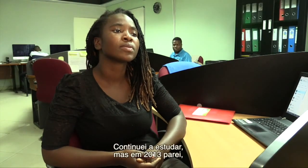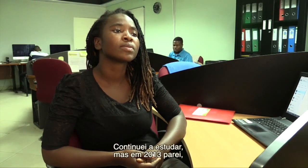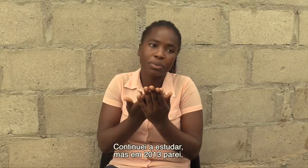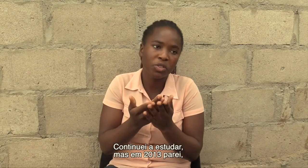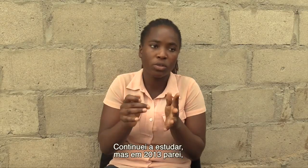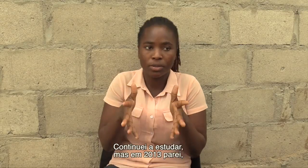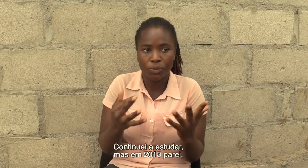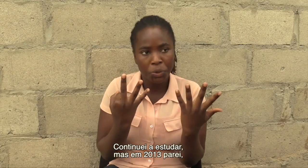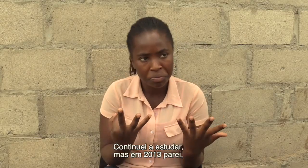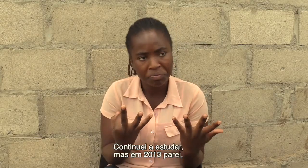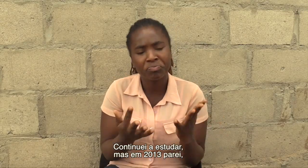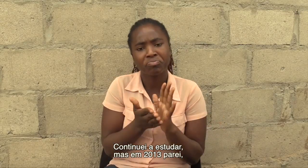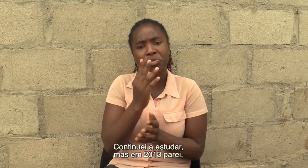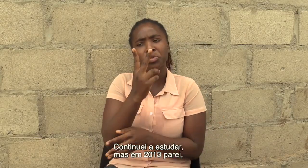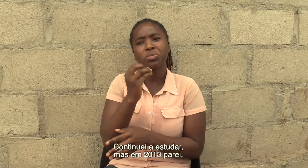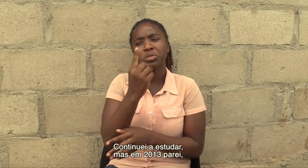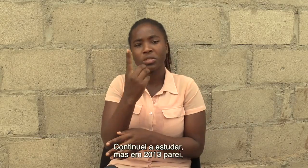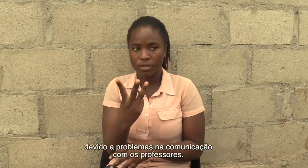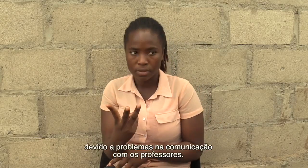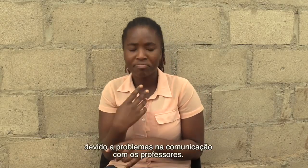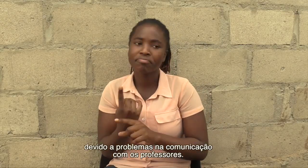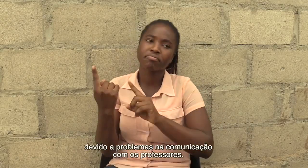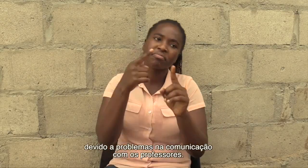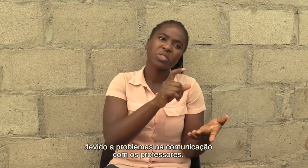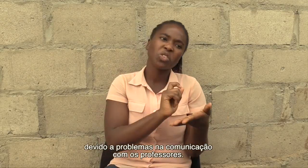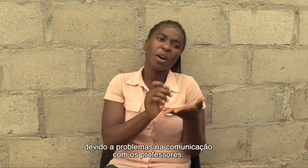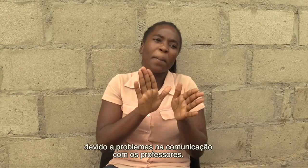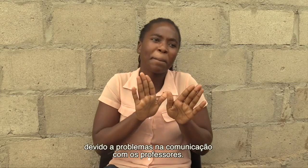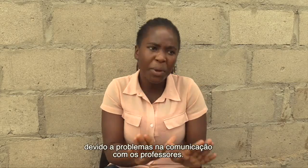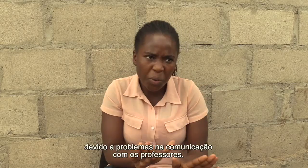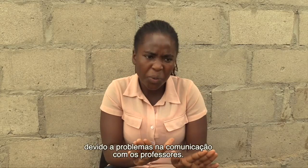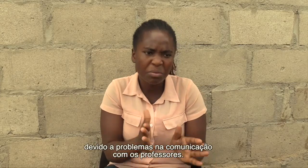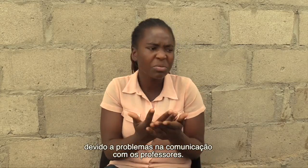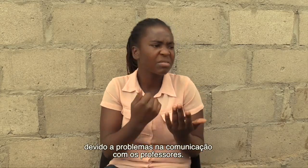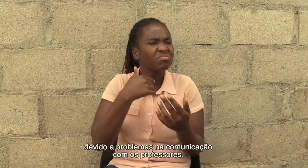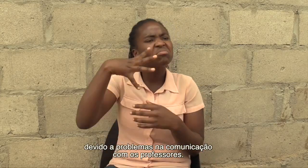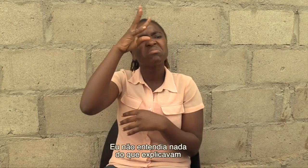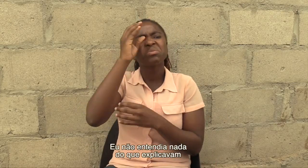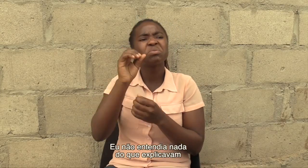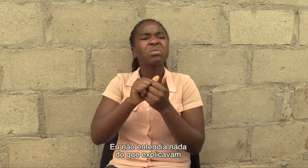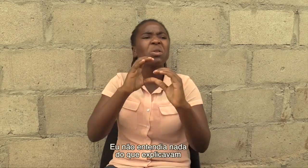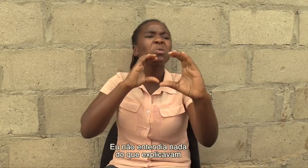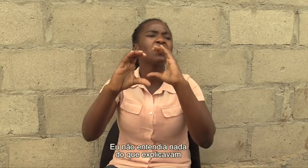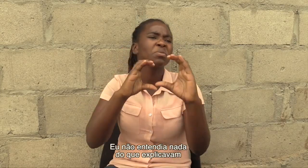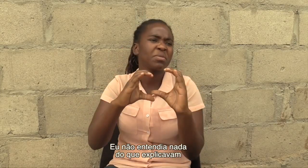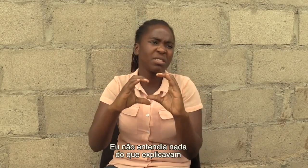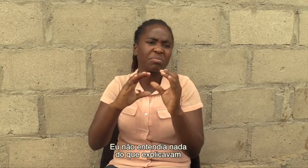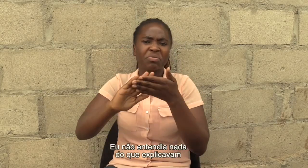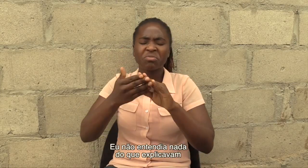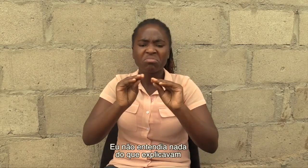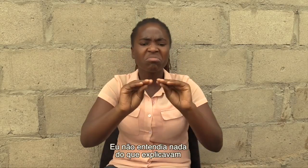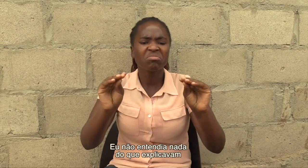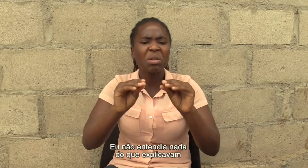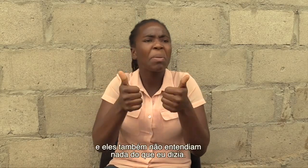Continuei a estudar mas em 2013 parei devido a problemas na comunicação com os professores. Eu não entendia